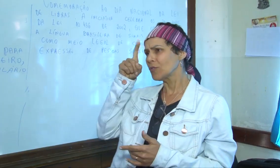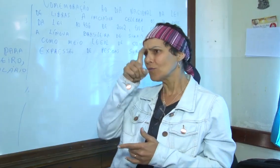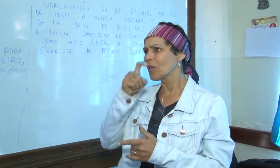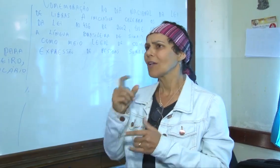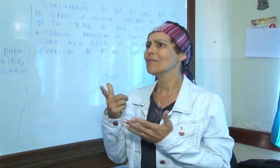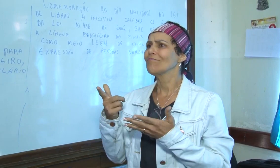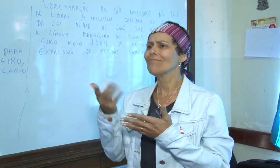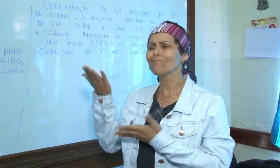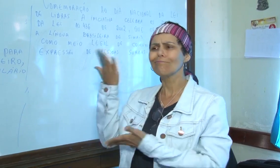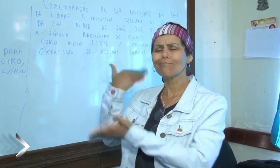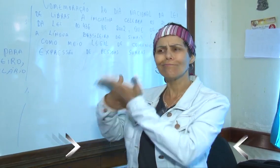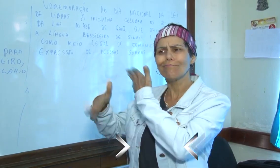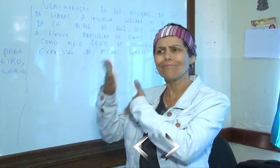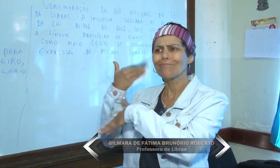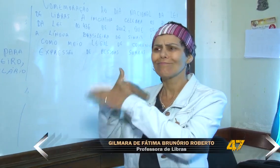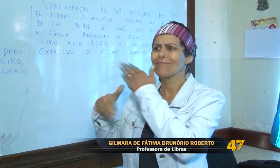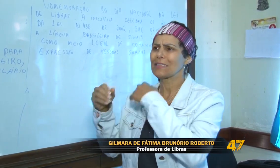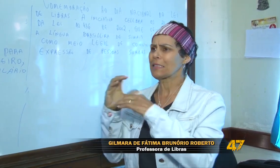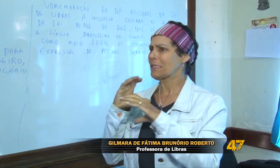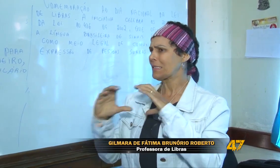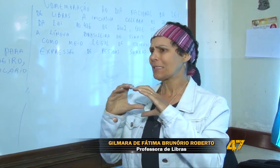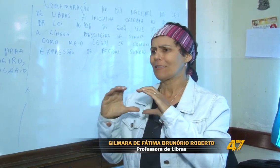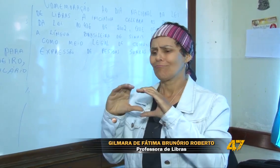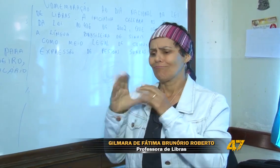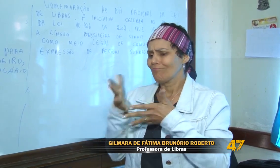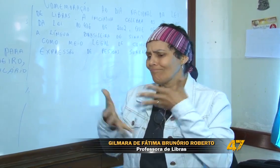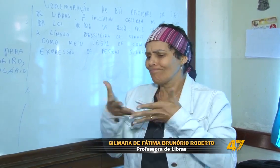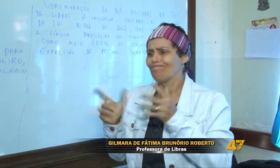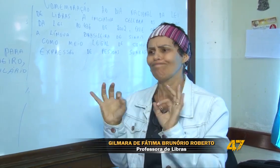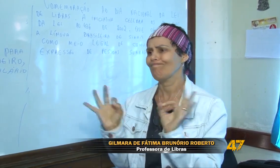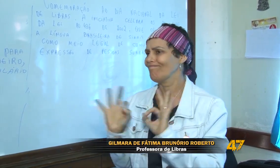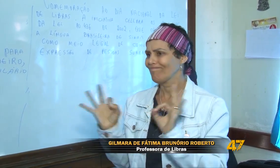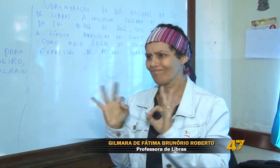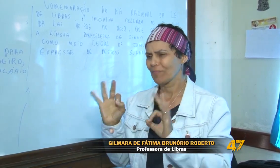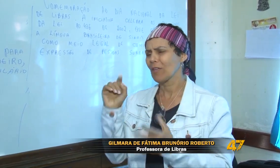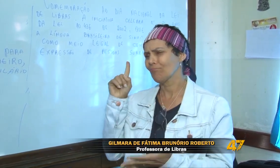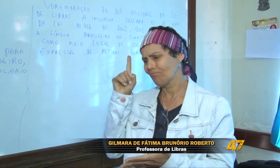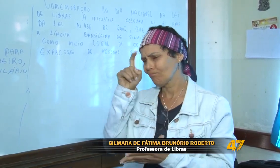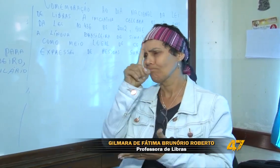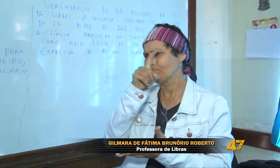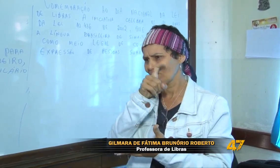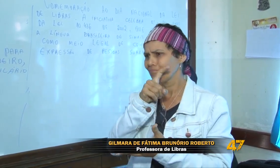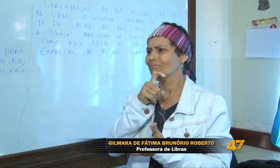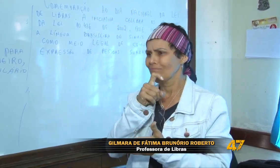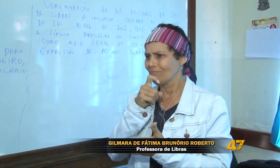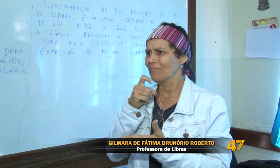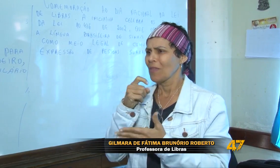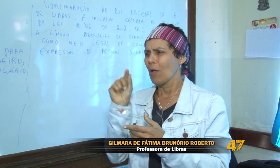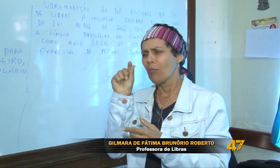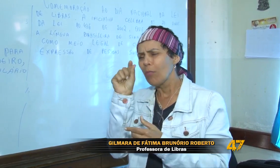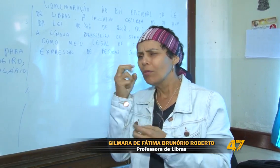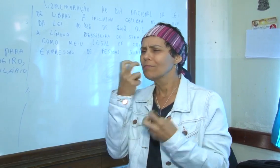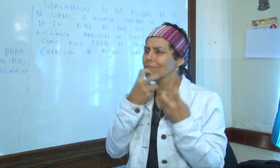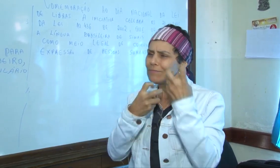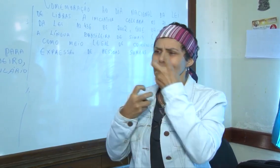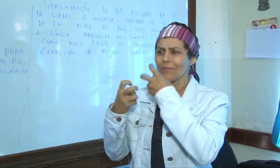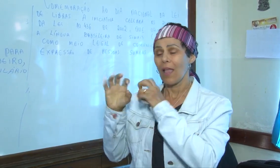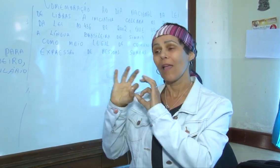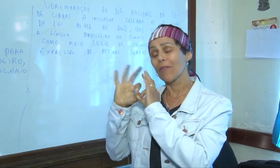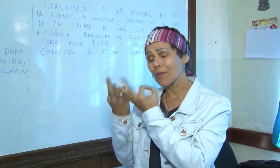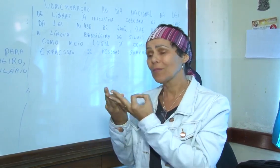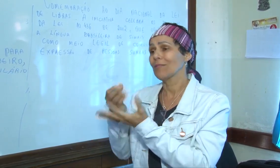sou surda, as dificuldades são que no passado não tinha comunicação e sinais, nada, era muito difícil.